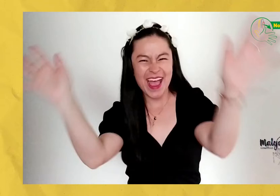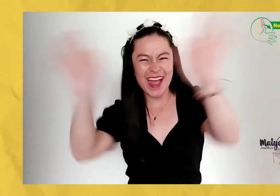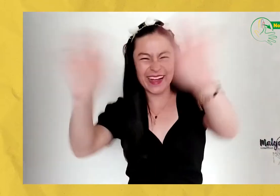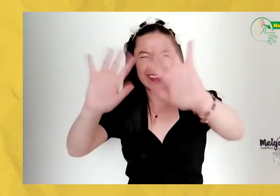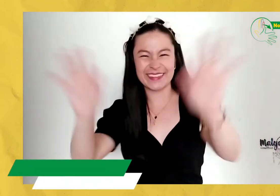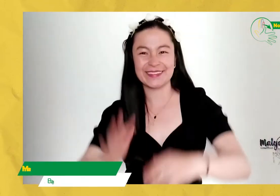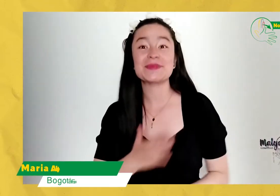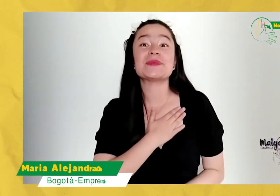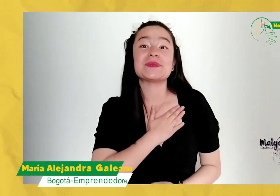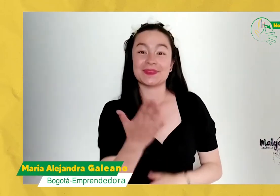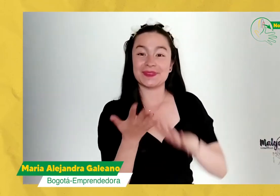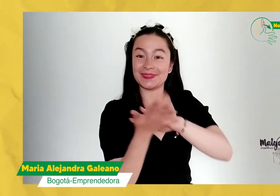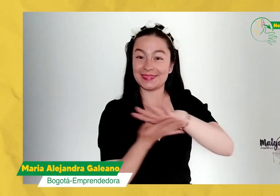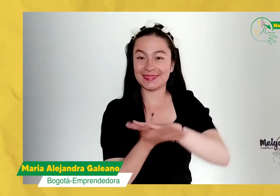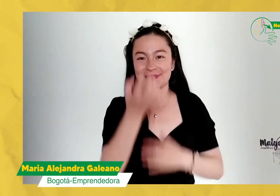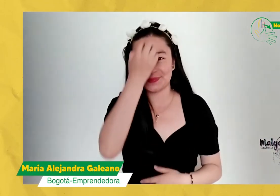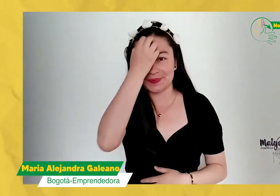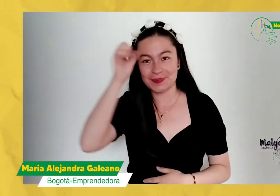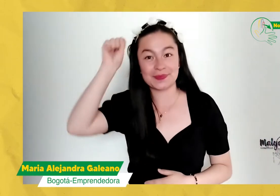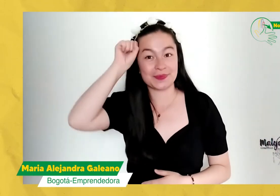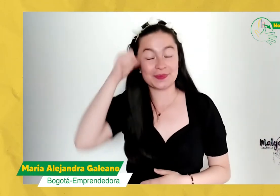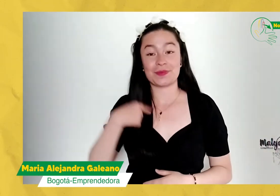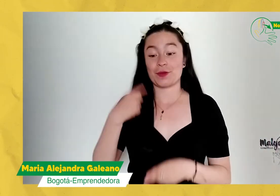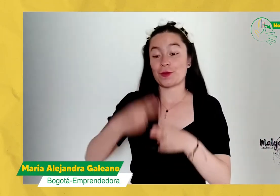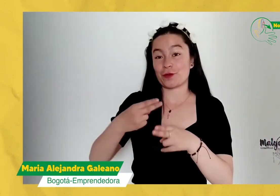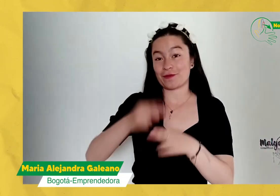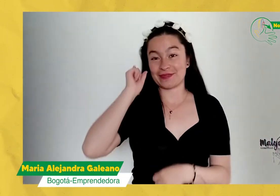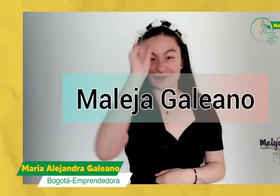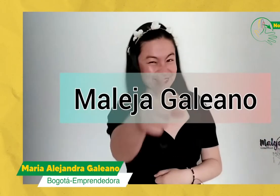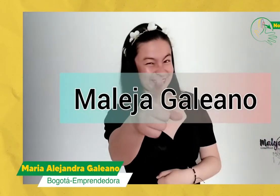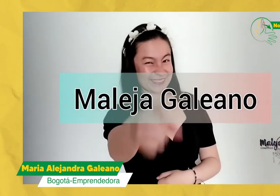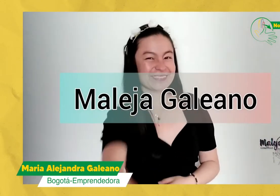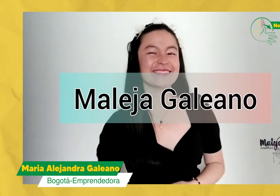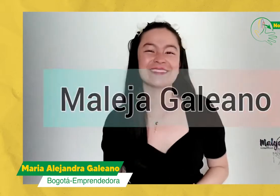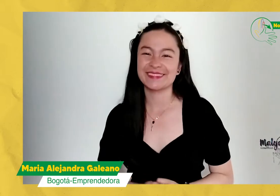Hola a todos, mucho gusto, mi seña es esta y mi nombre es Maleja Galeano.